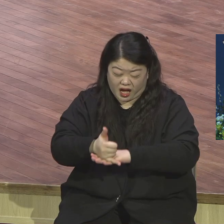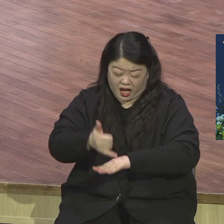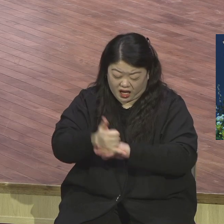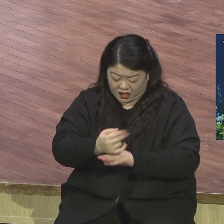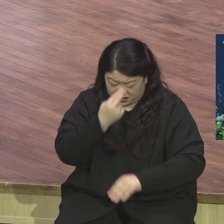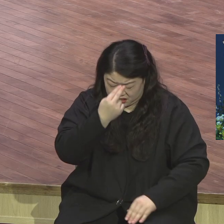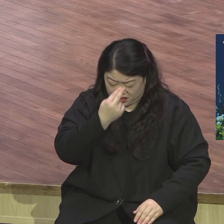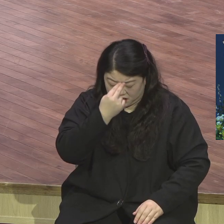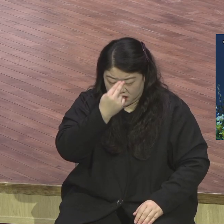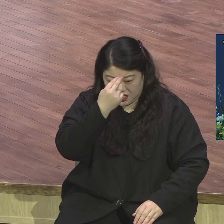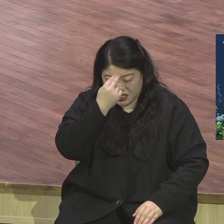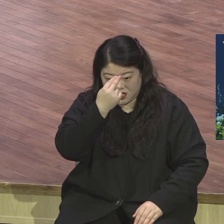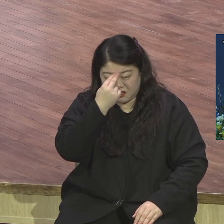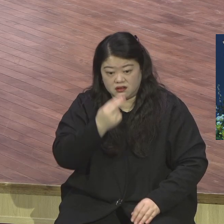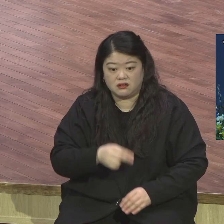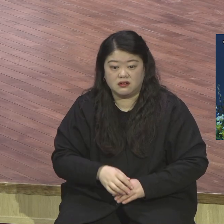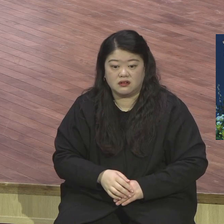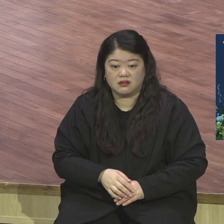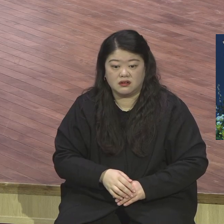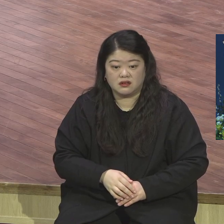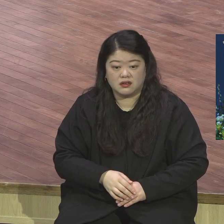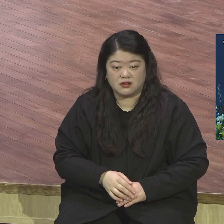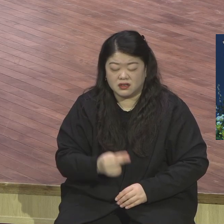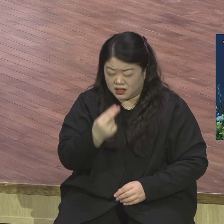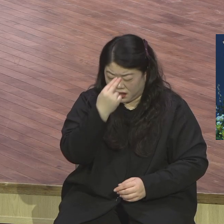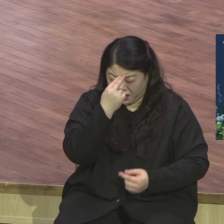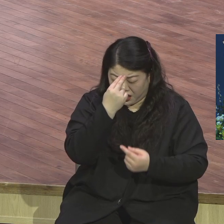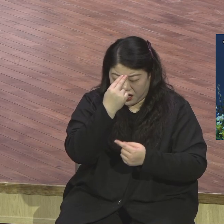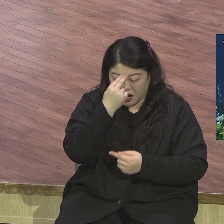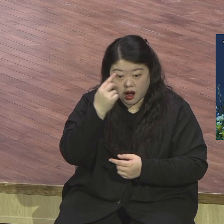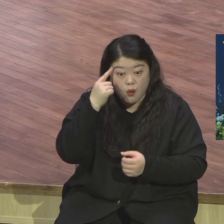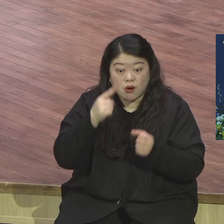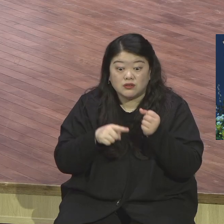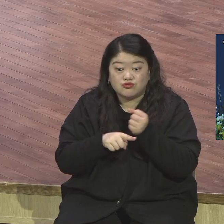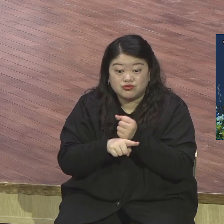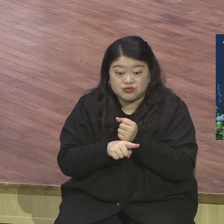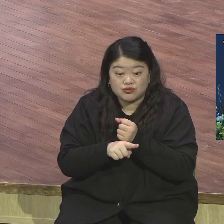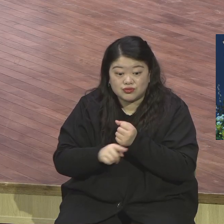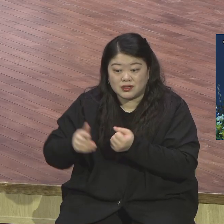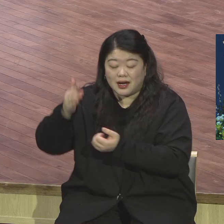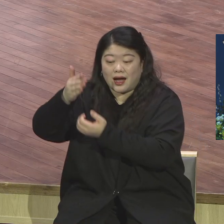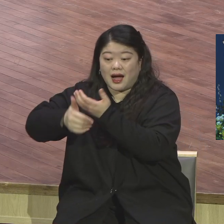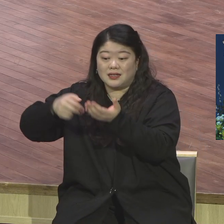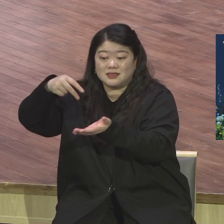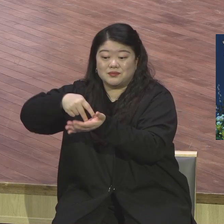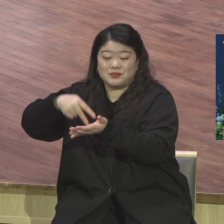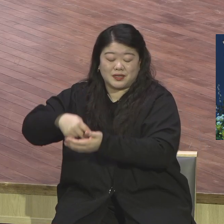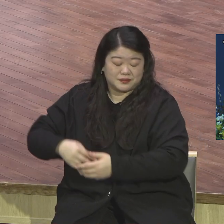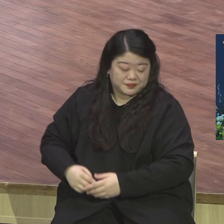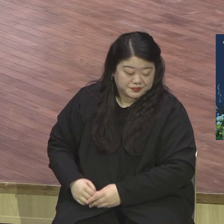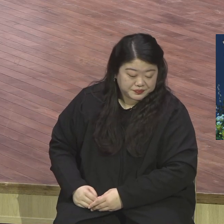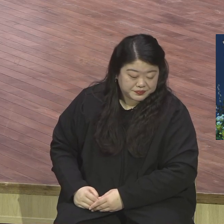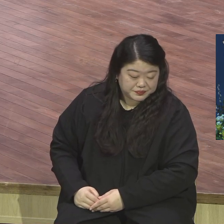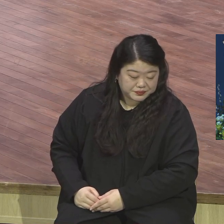하나님이 원하시는 일에 최고 우선순위를 두지 않았기 때문에